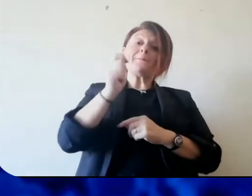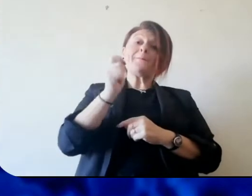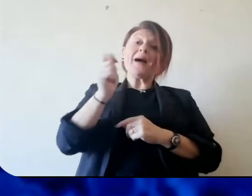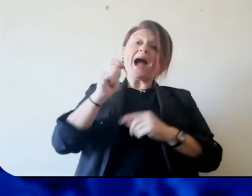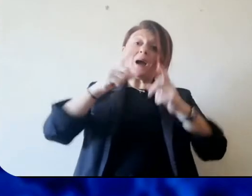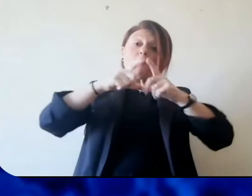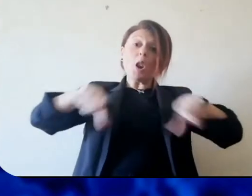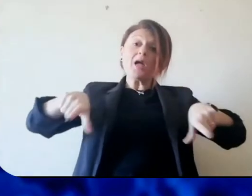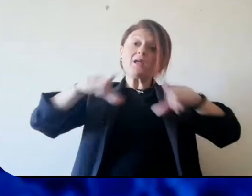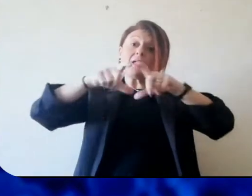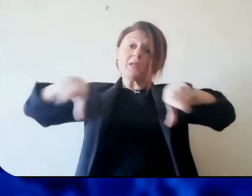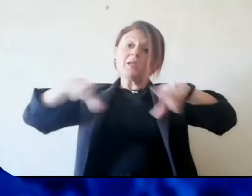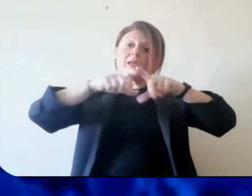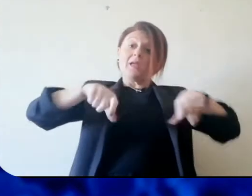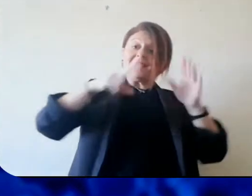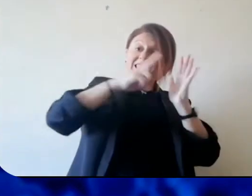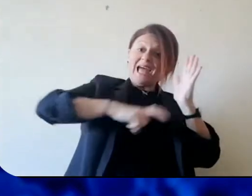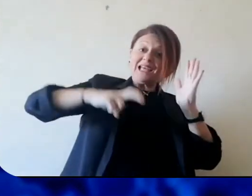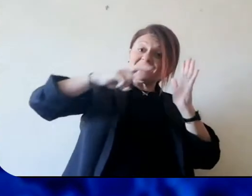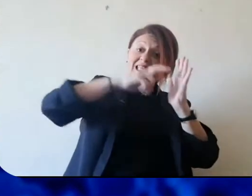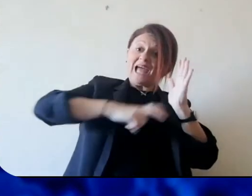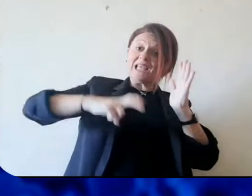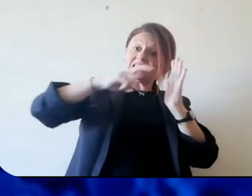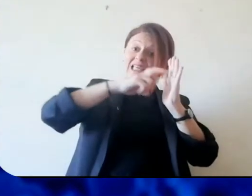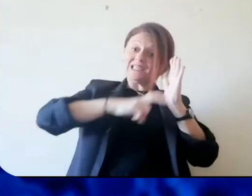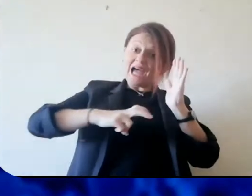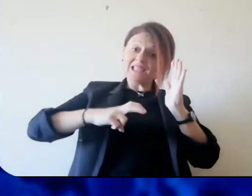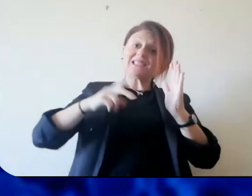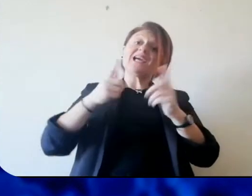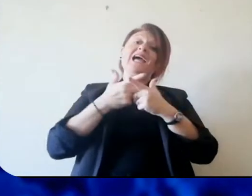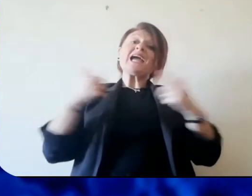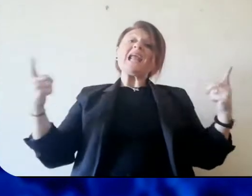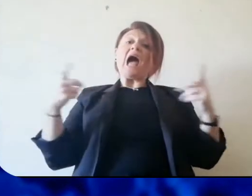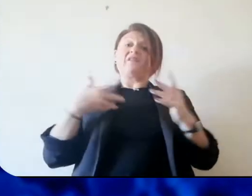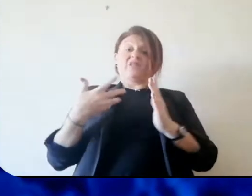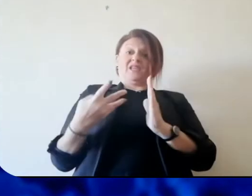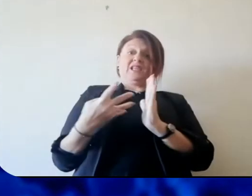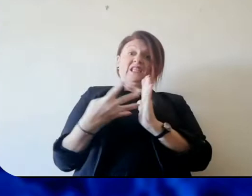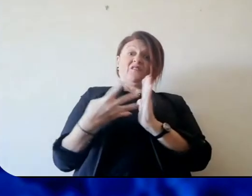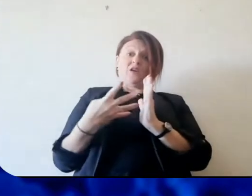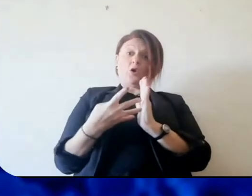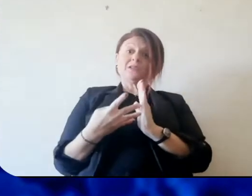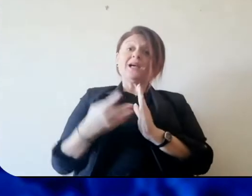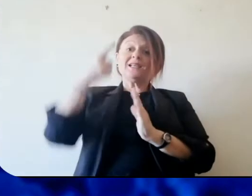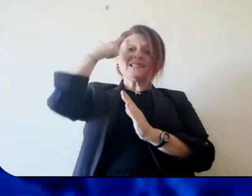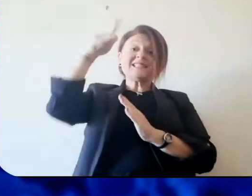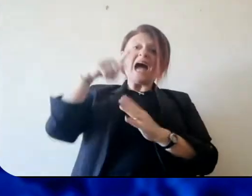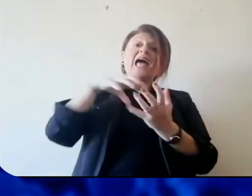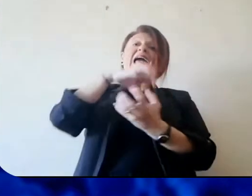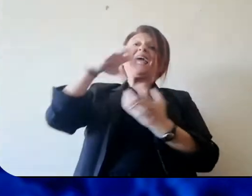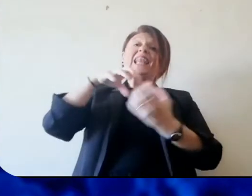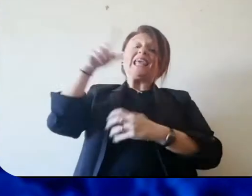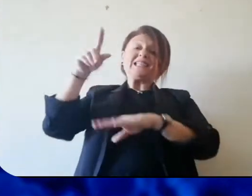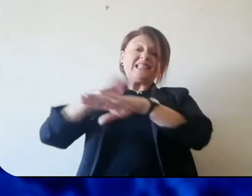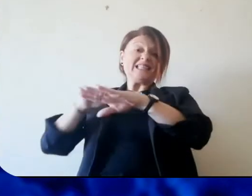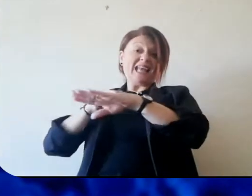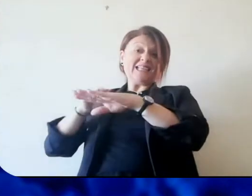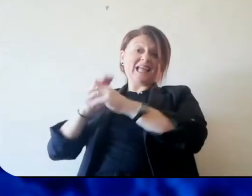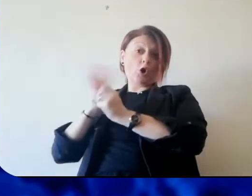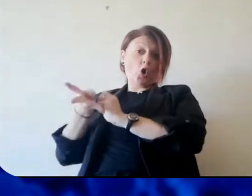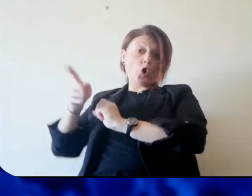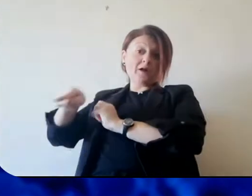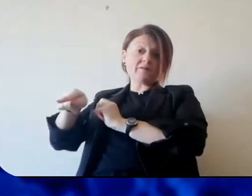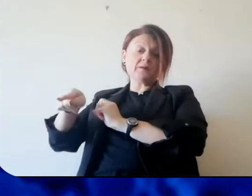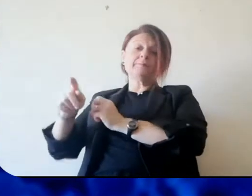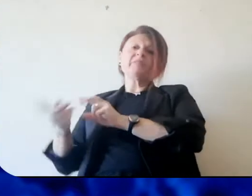in questo momento hanno difficoltà, vivono una situazione di grave difficoltà in conseguenza della crisi sanitaria